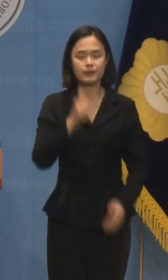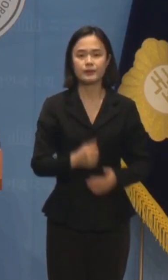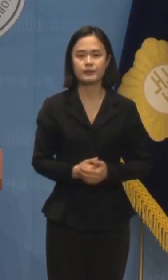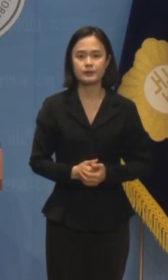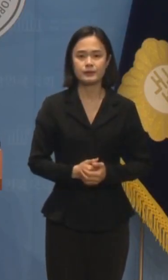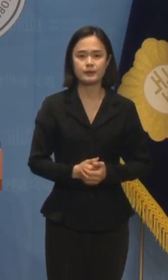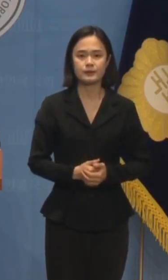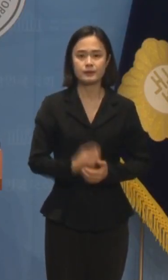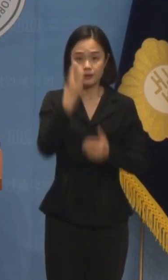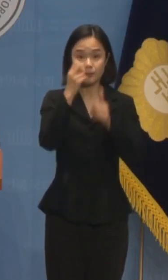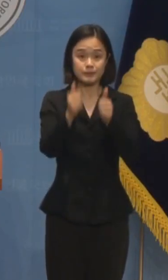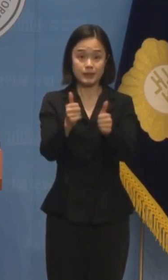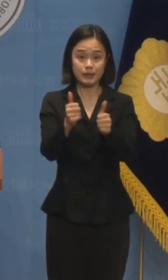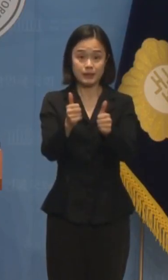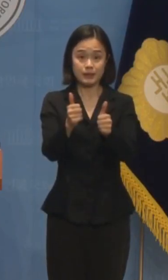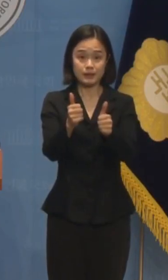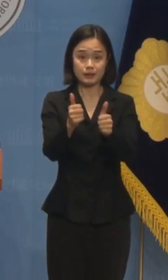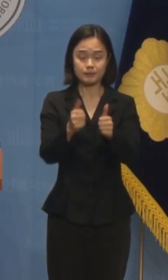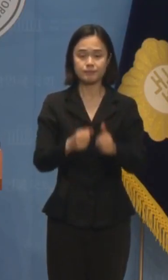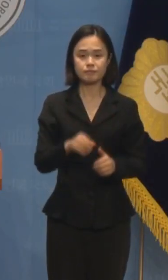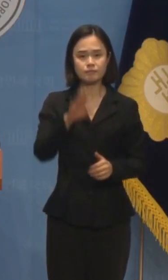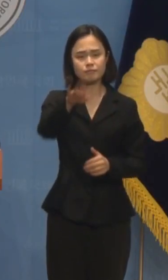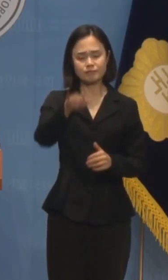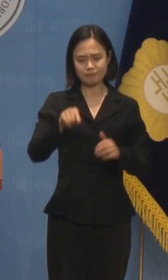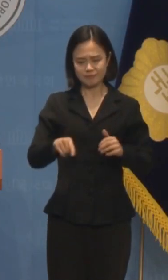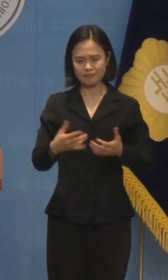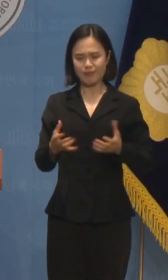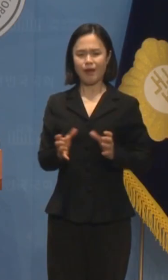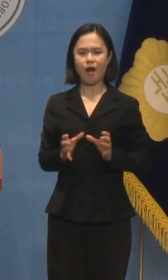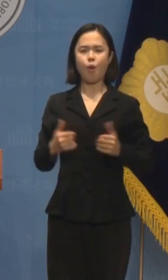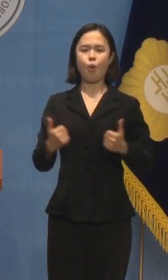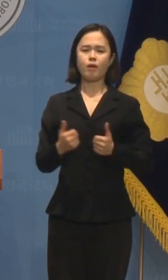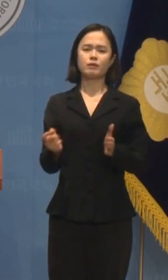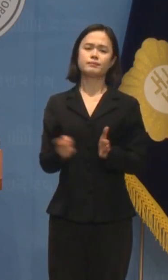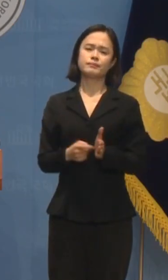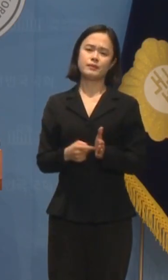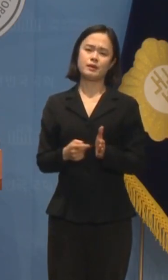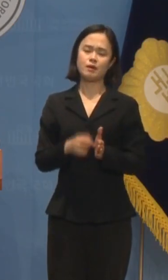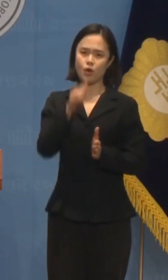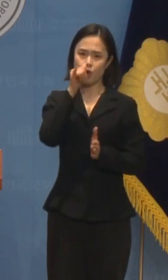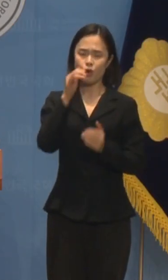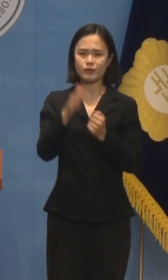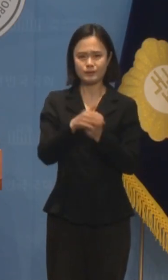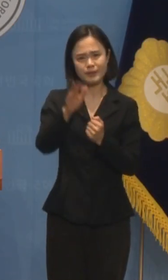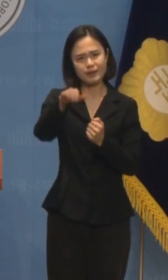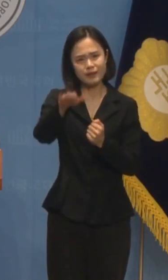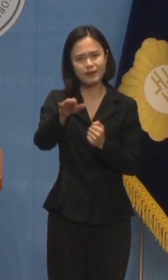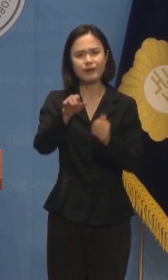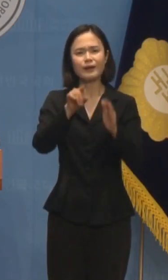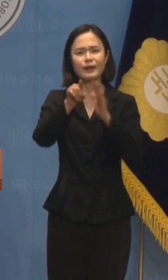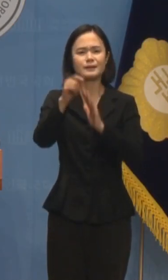검찰의 당의 일정으로 조금 늦게 갈 수밖에 없는 사정이 생겼으니 양해해달라.